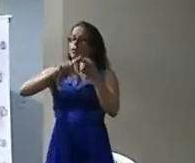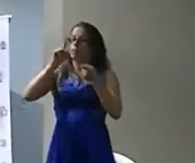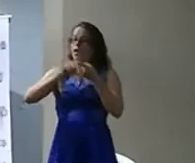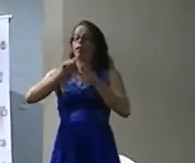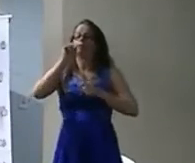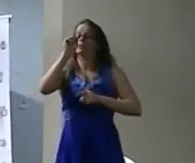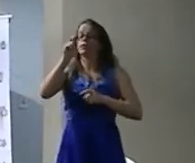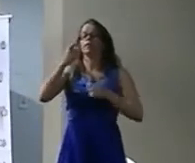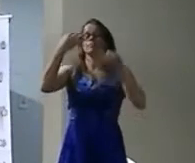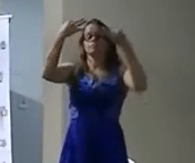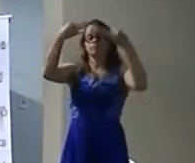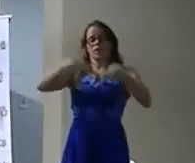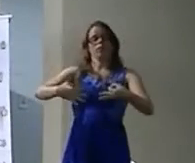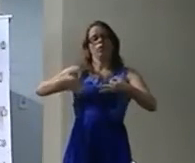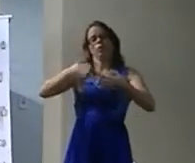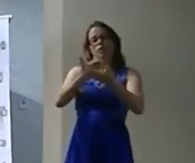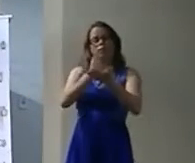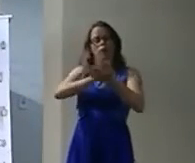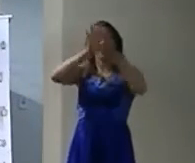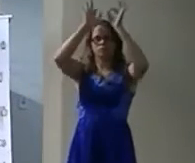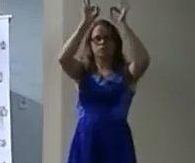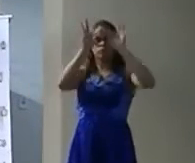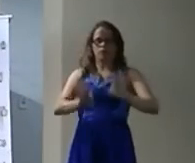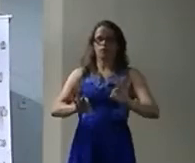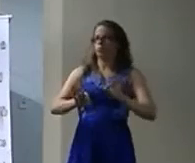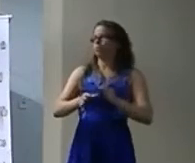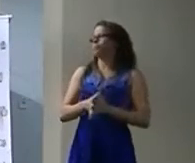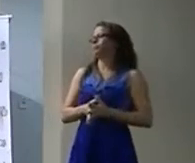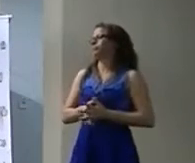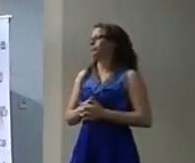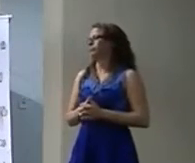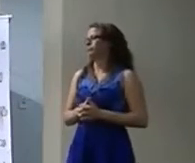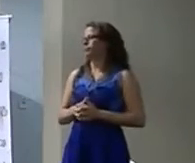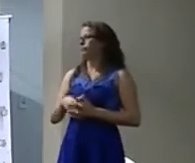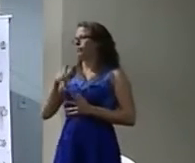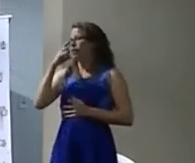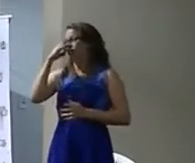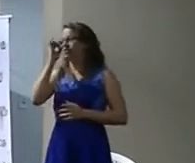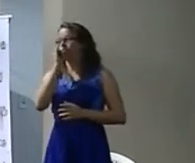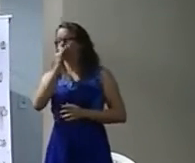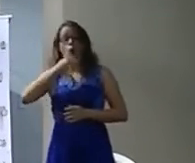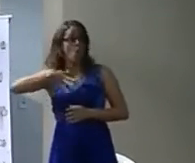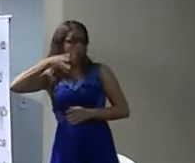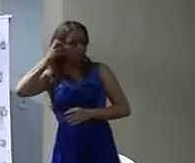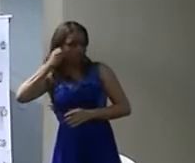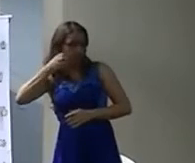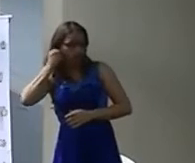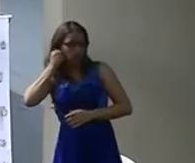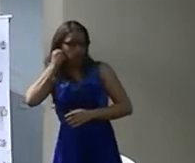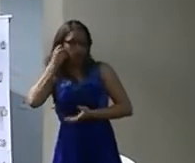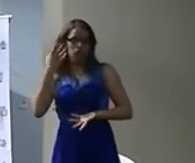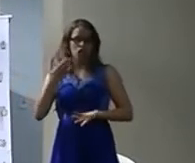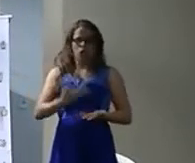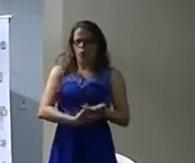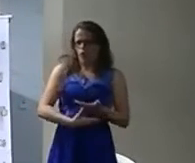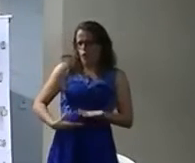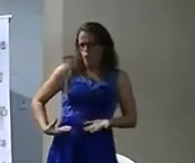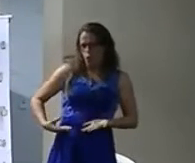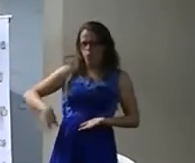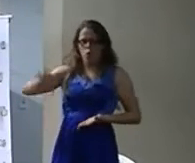santa consciência Vai aprender As ouvintes com fome Não aprendem As ouvintes maltratadas Distratadas Dentro de casa não aprendem Surdo também não vai aprender Porque não está sendo